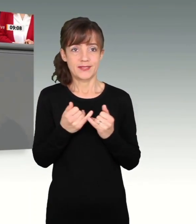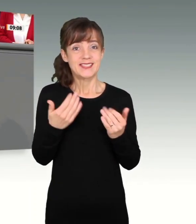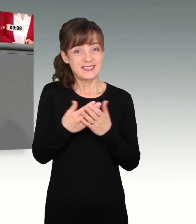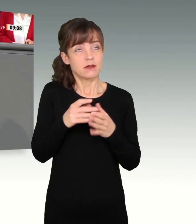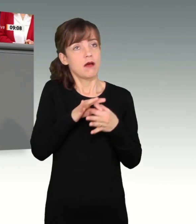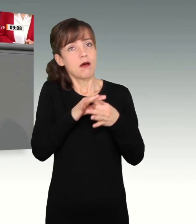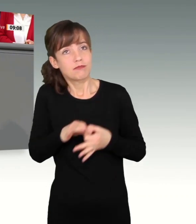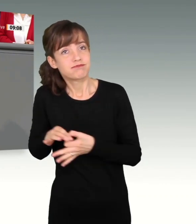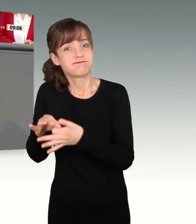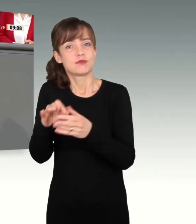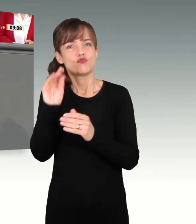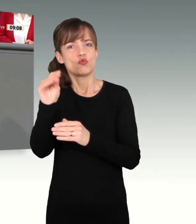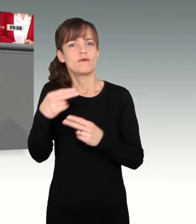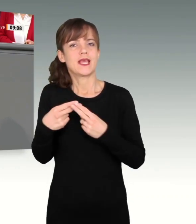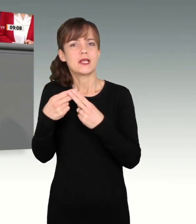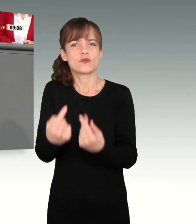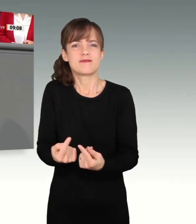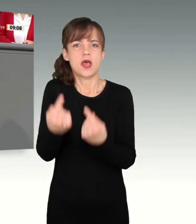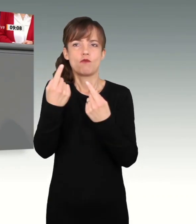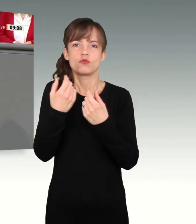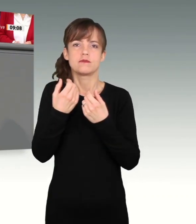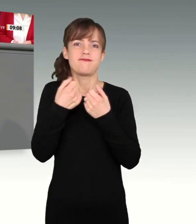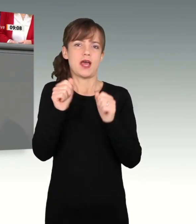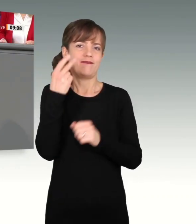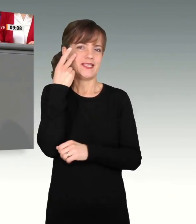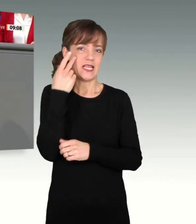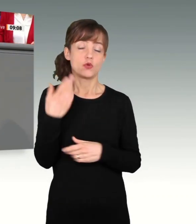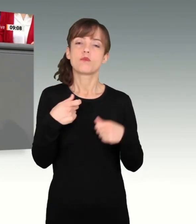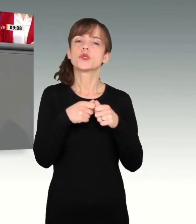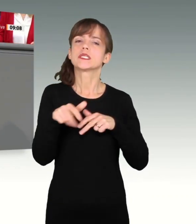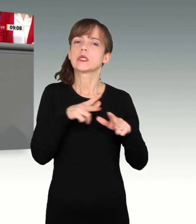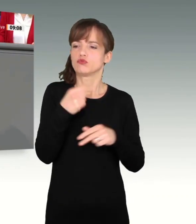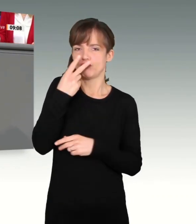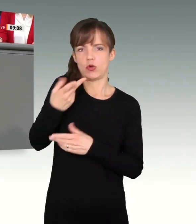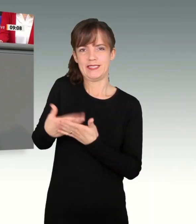Generationen. Die Bundesregierung orientiert sich an dieser Entscheidung.